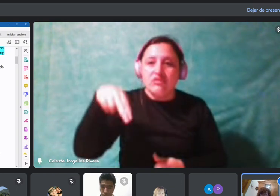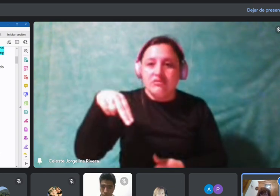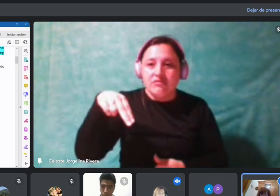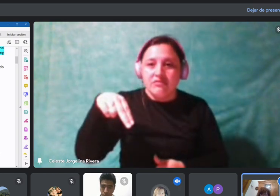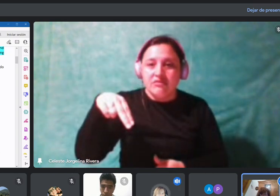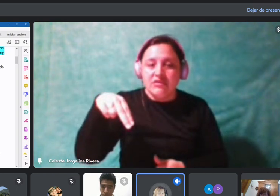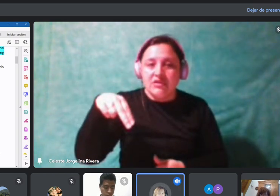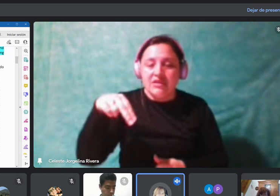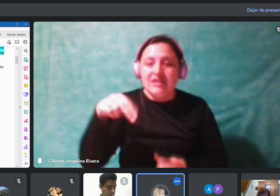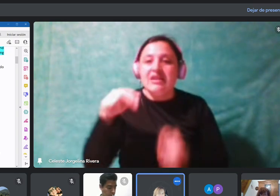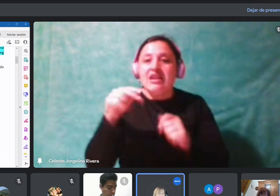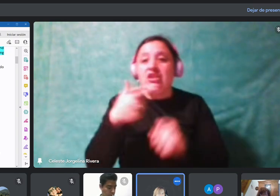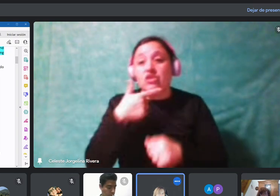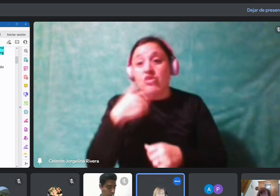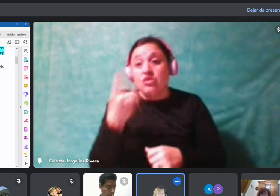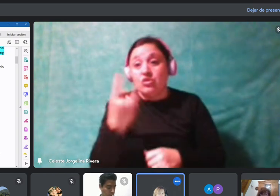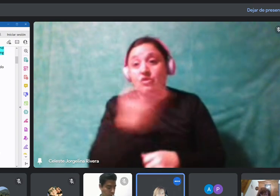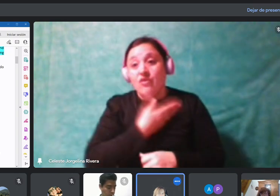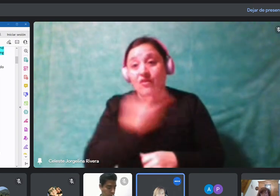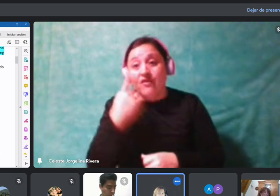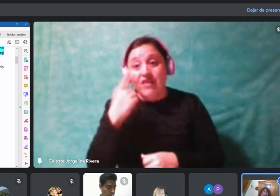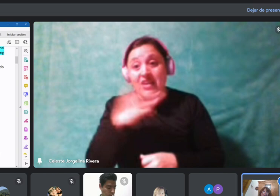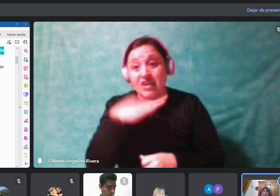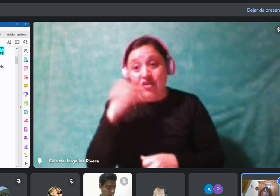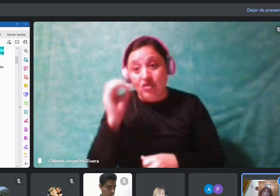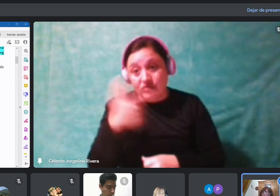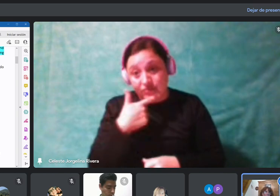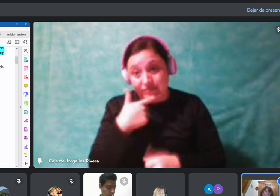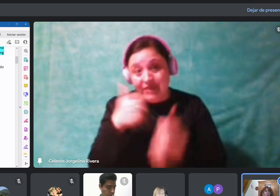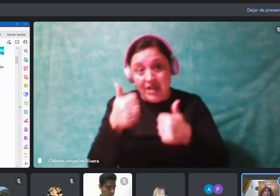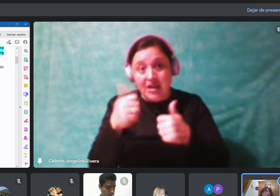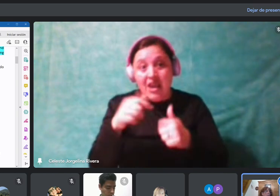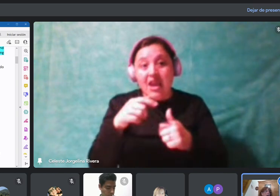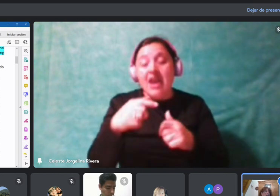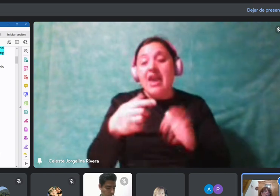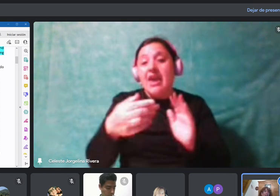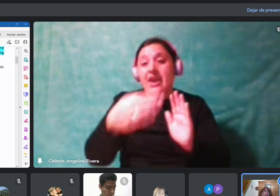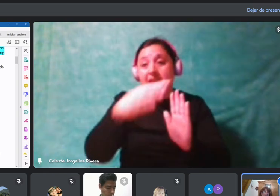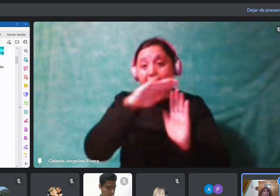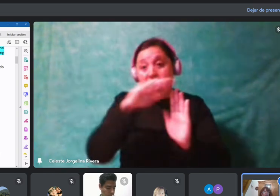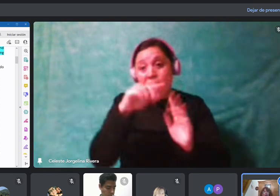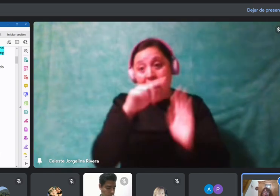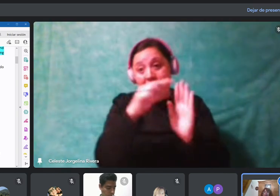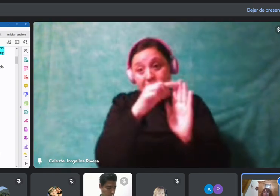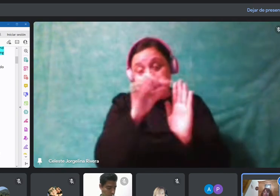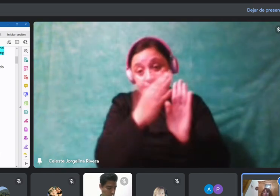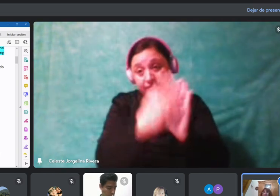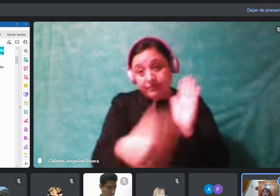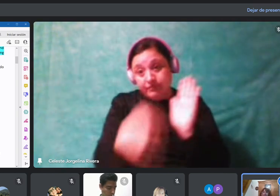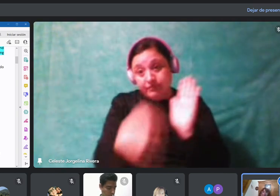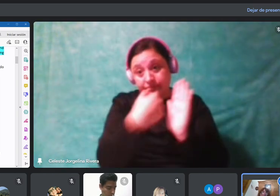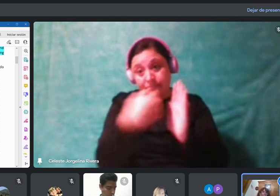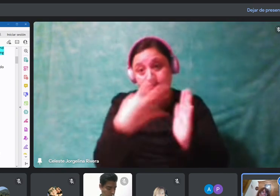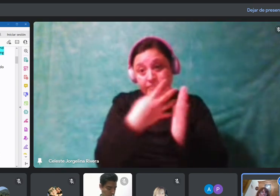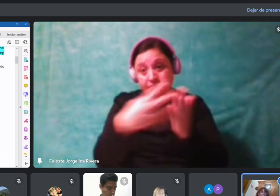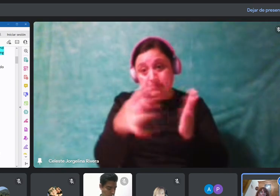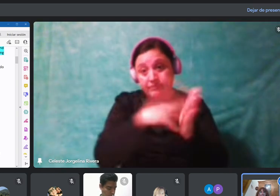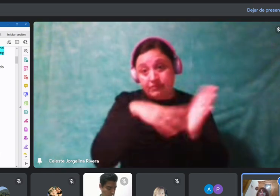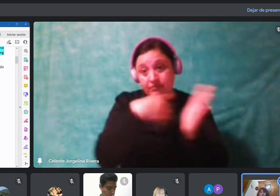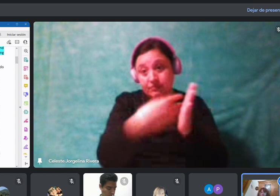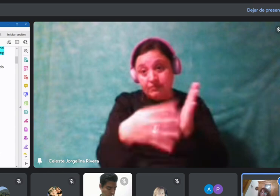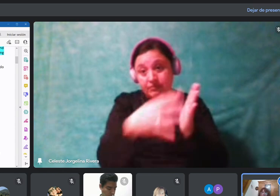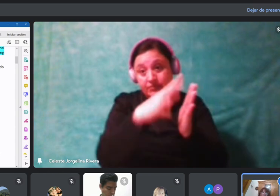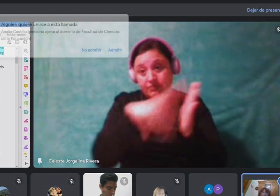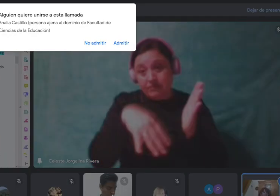Es un verbo. Muy bien. Ese verbo lo vamos a ver más adelante, que corresponde a una